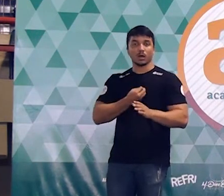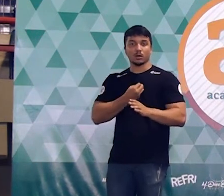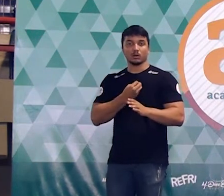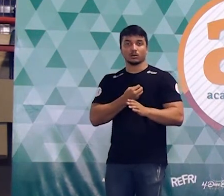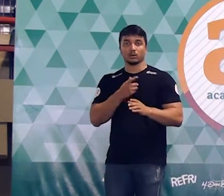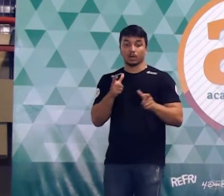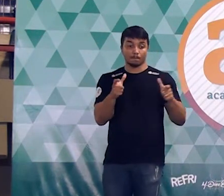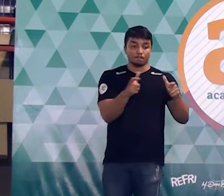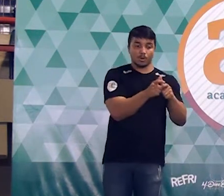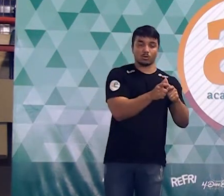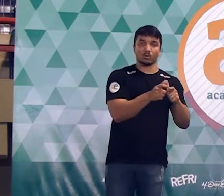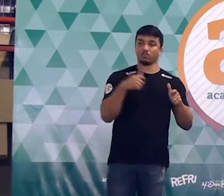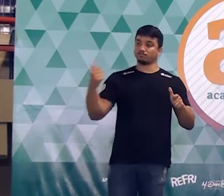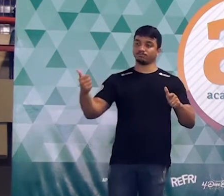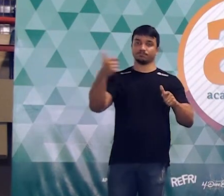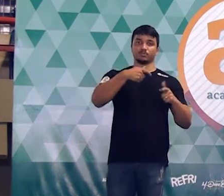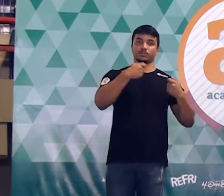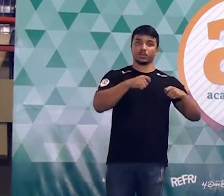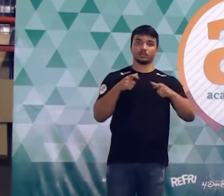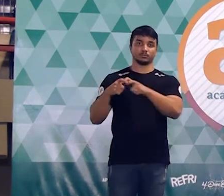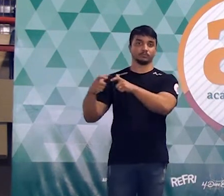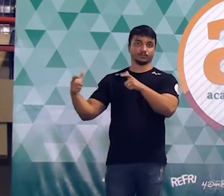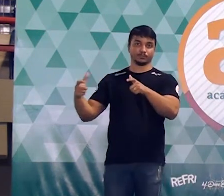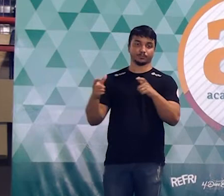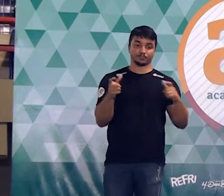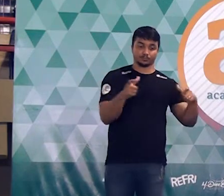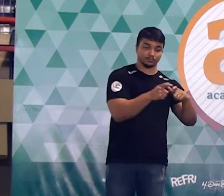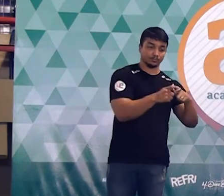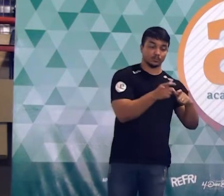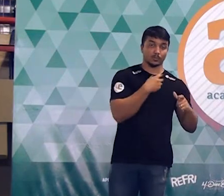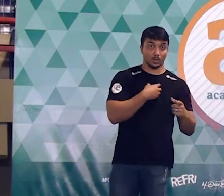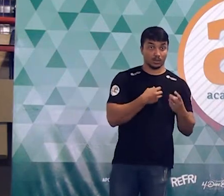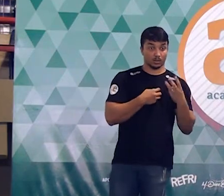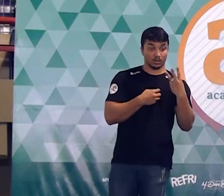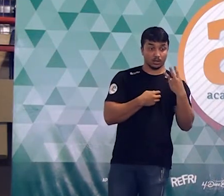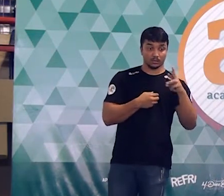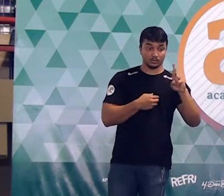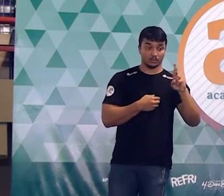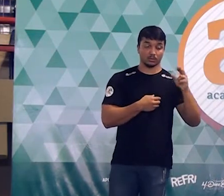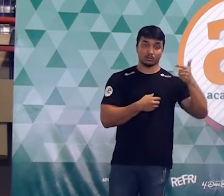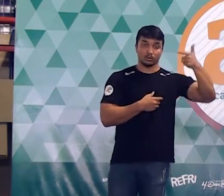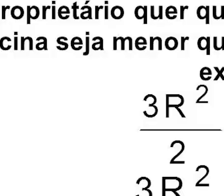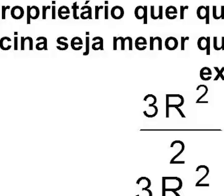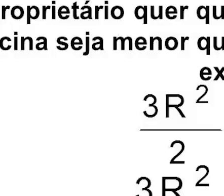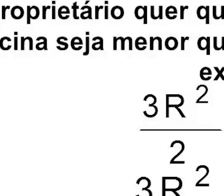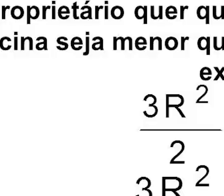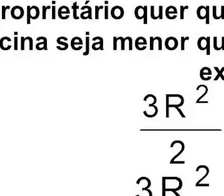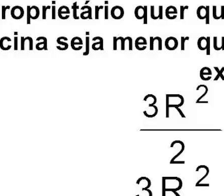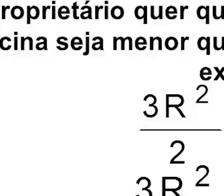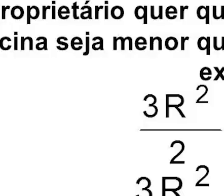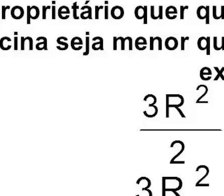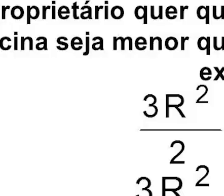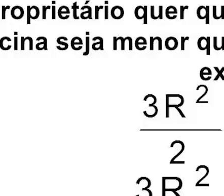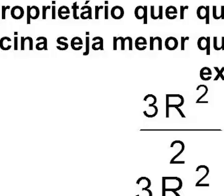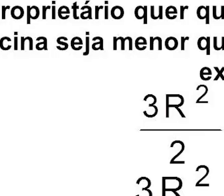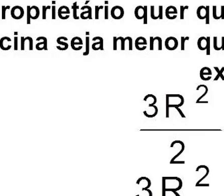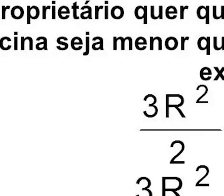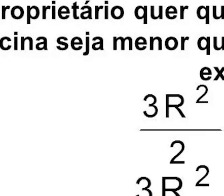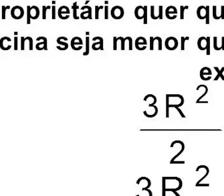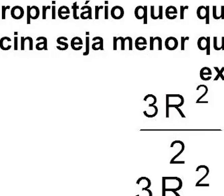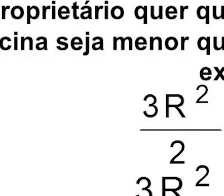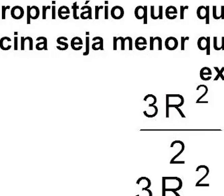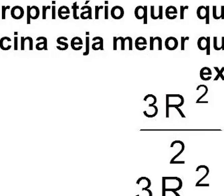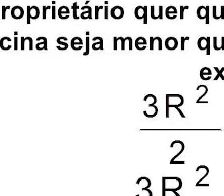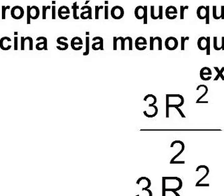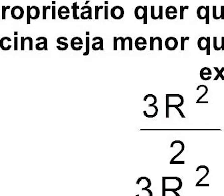existente. Então, a nova área, que é três r ao quadrado sobre dois, precisa ser menor do que mil e duzentos. O que é